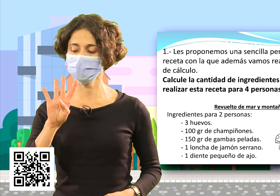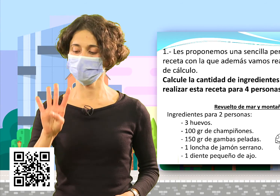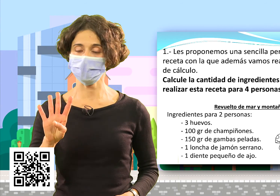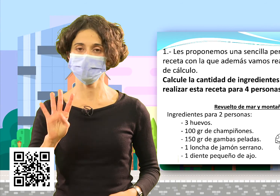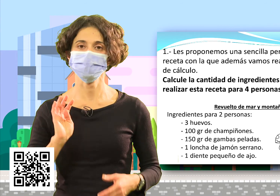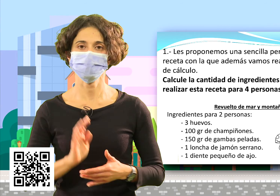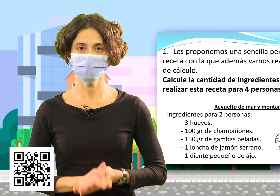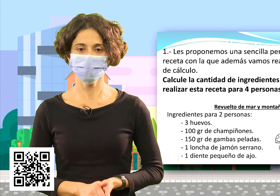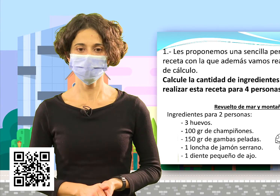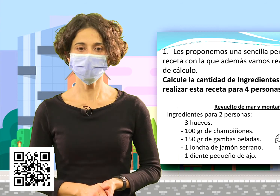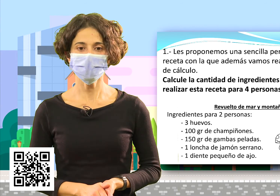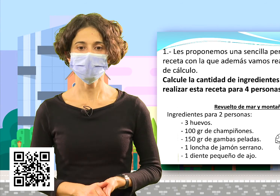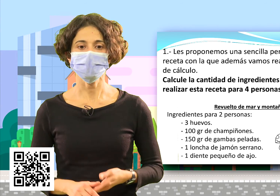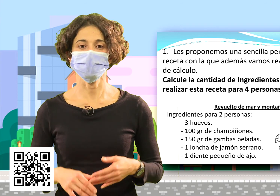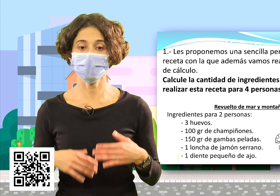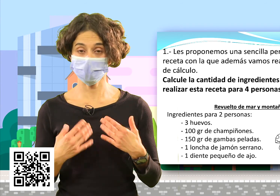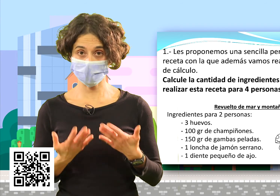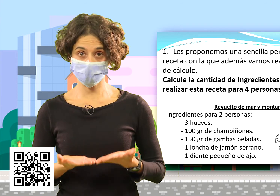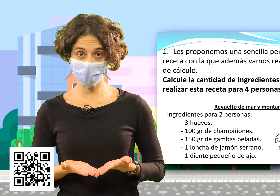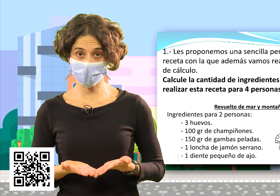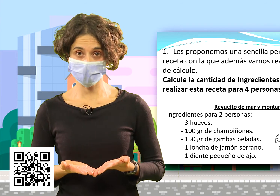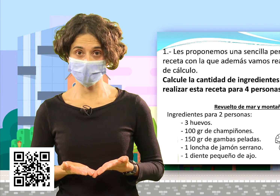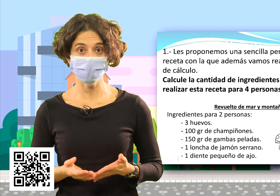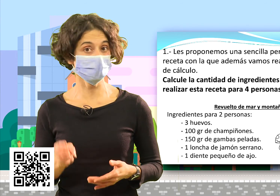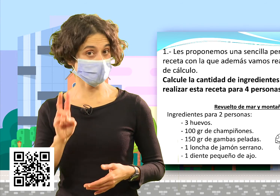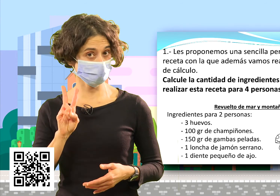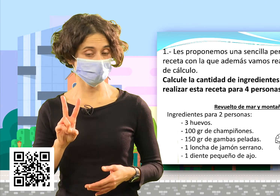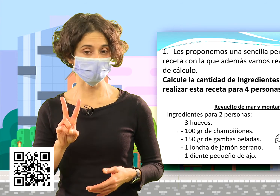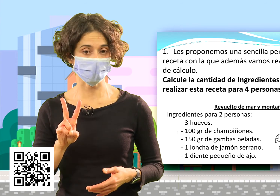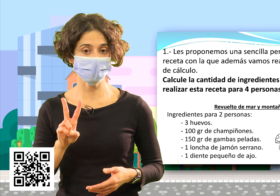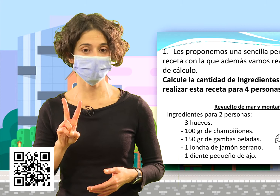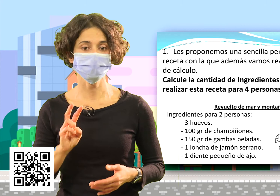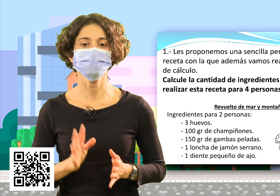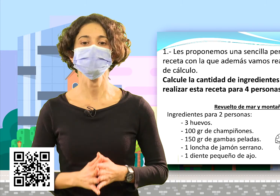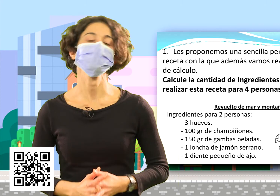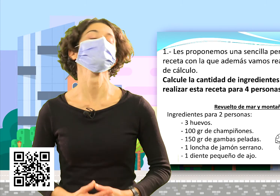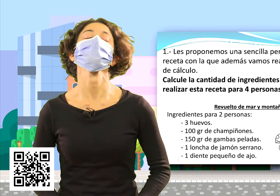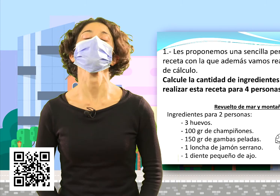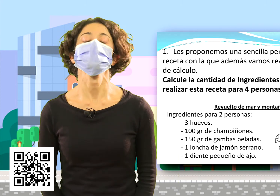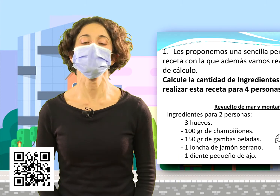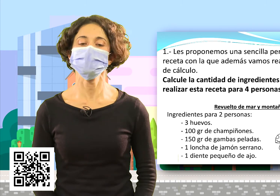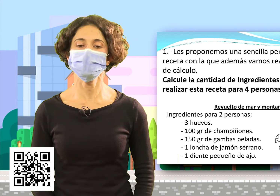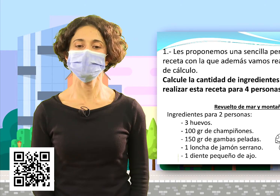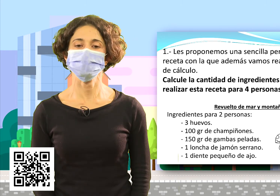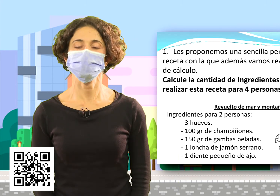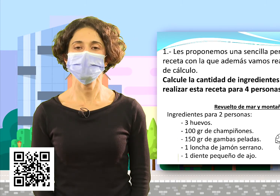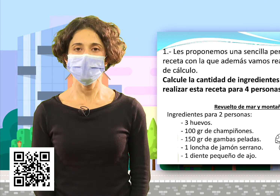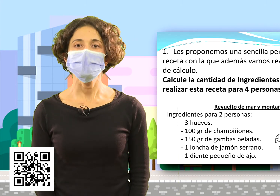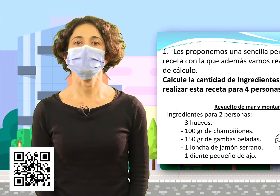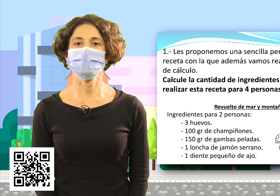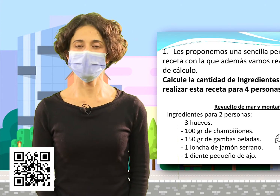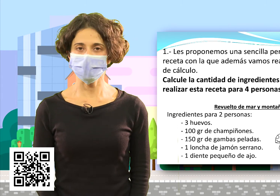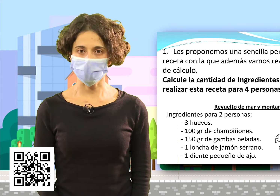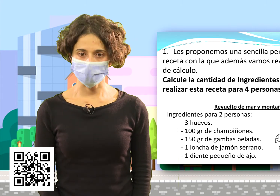personas. Yo les voy a dar los ingredientes para dos personas. Necesitaríamos